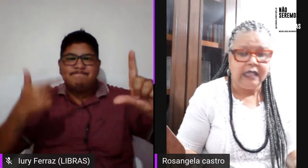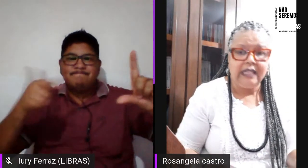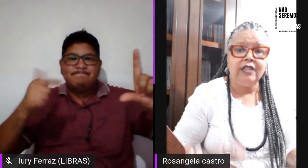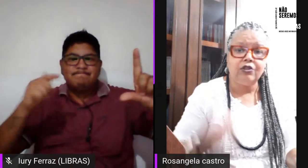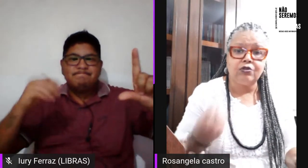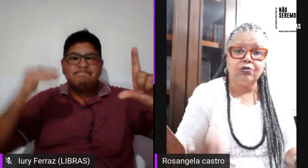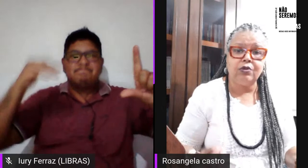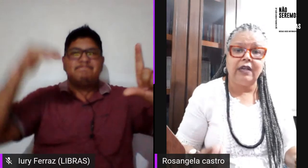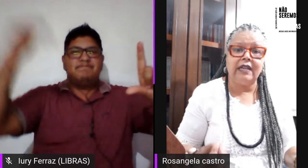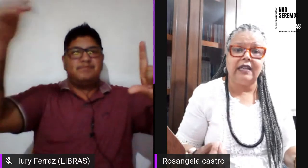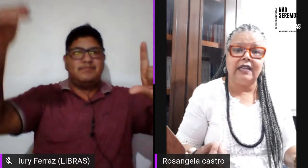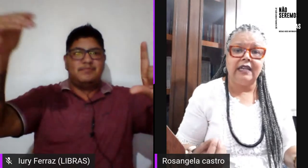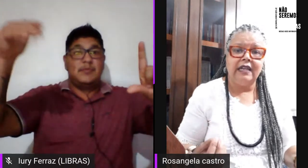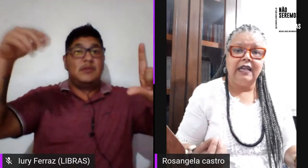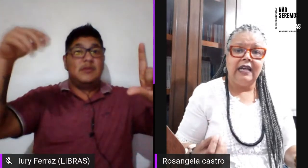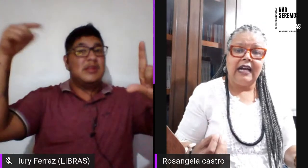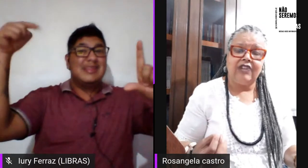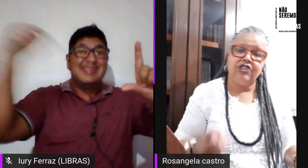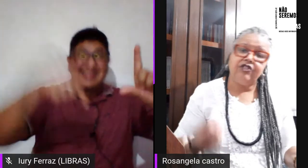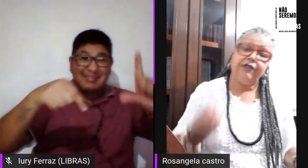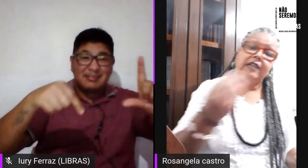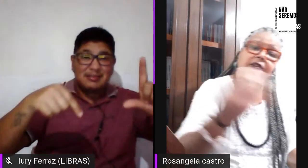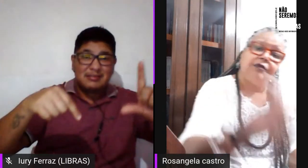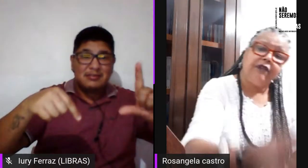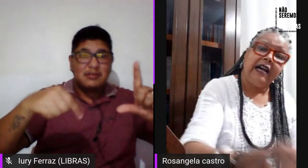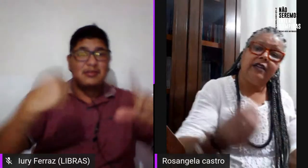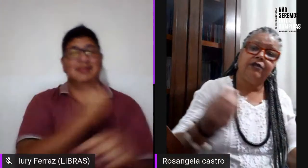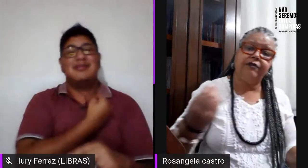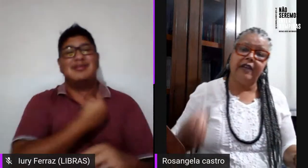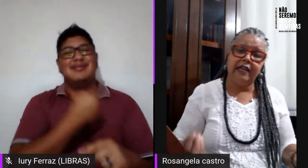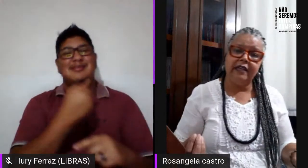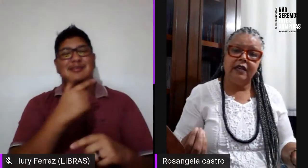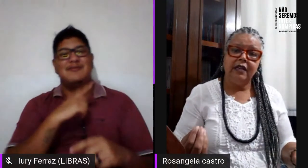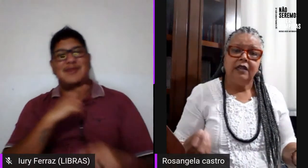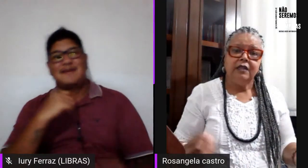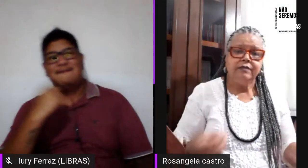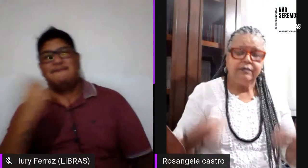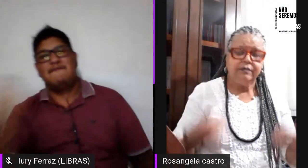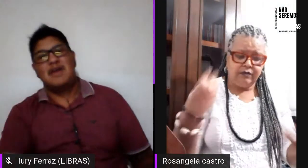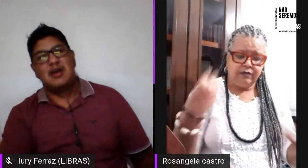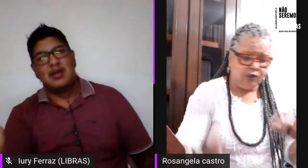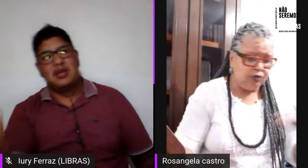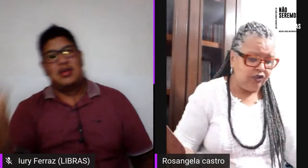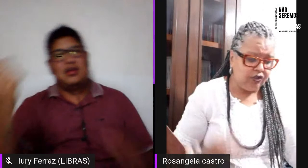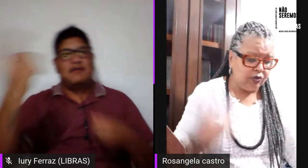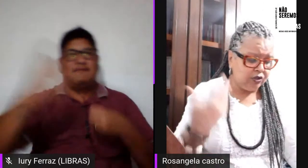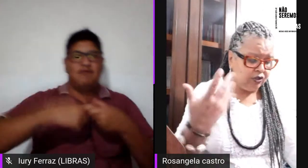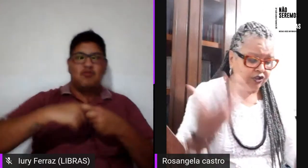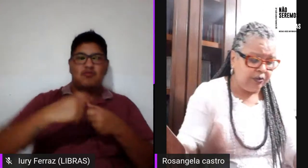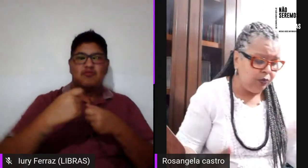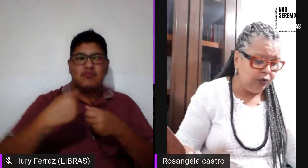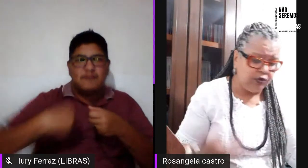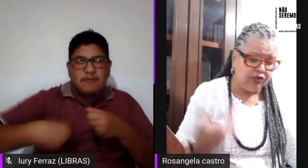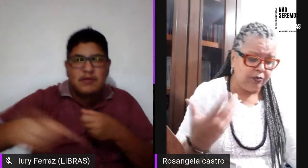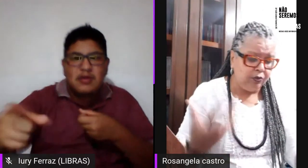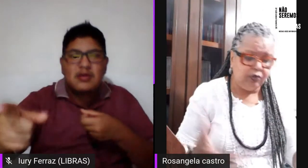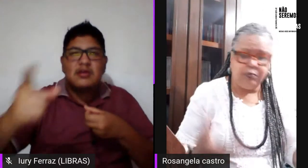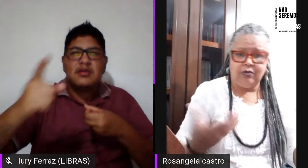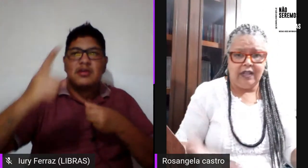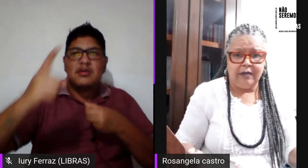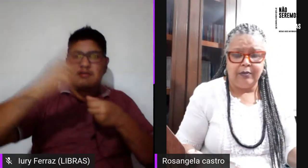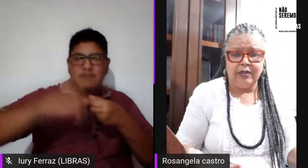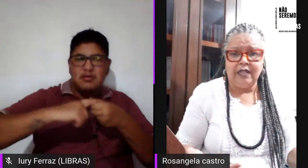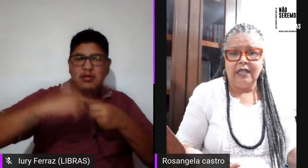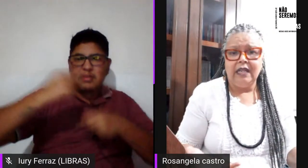e isso a gente fica não vai não vem com discussões de muito de